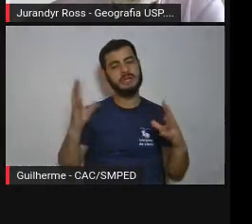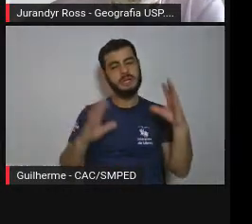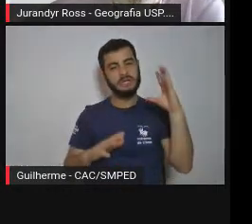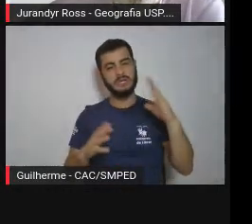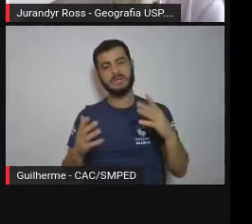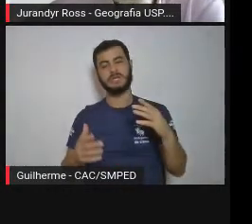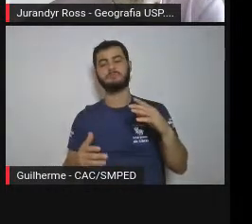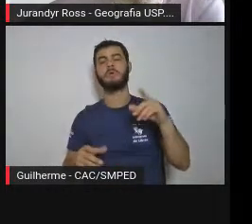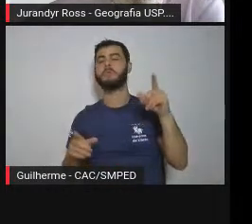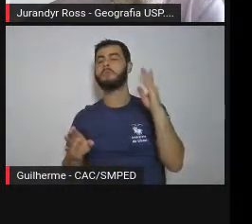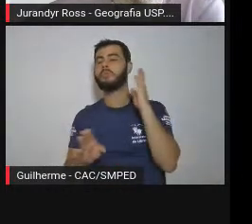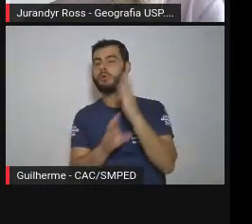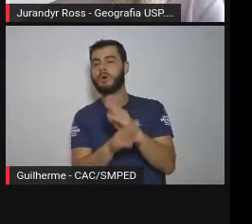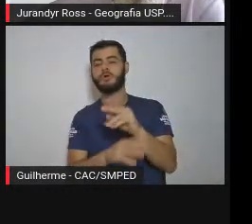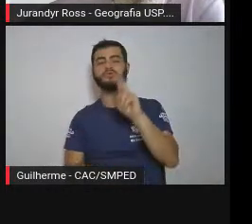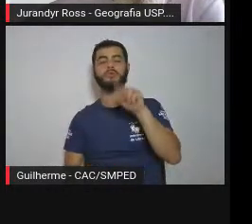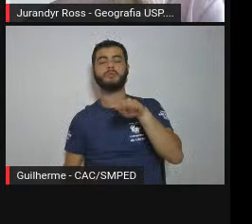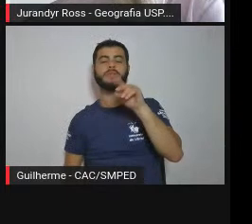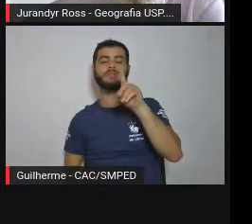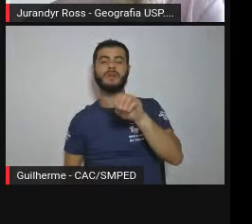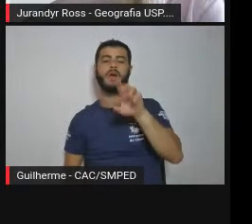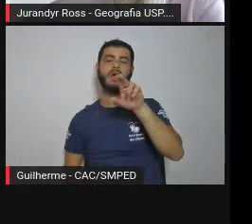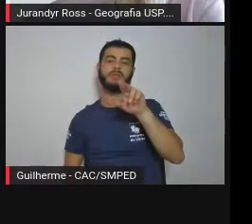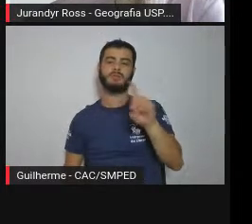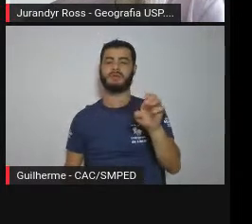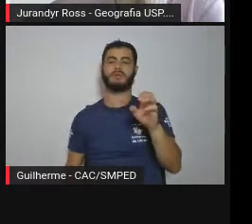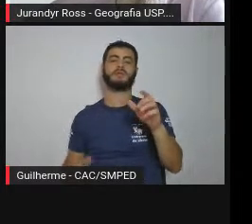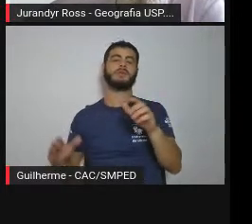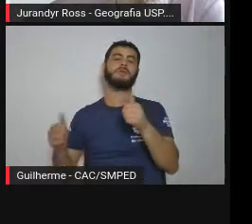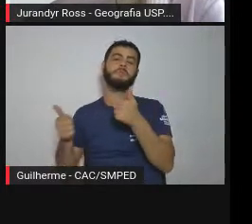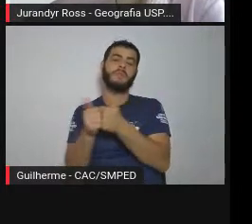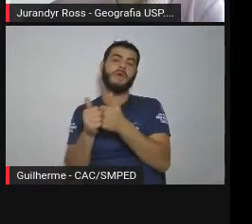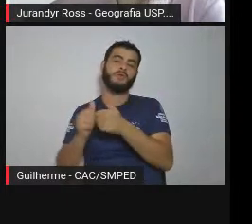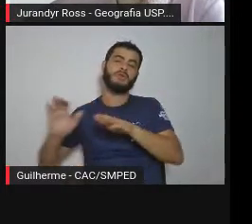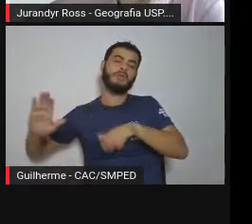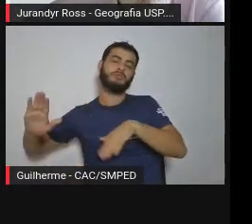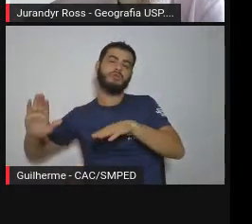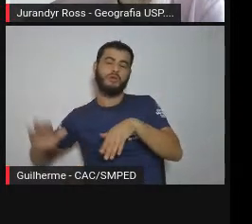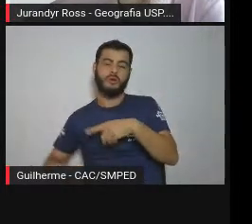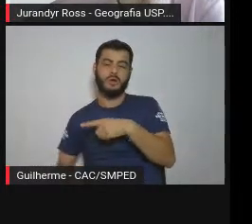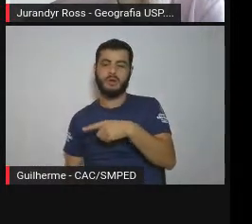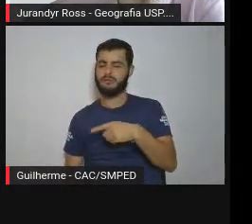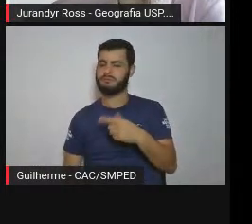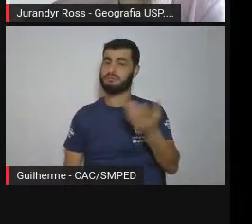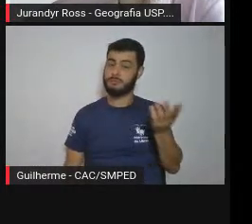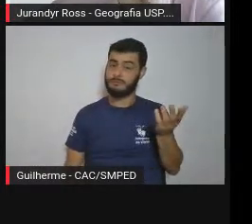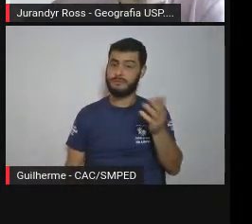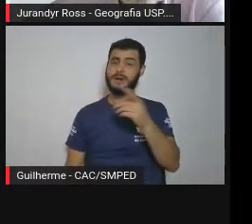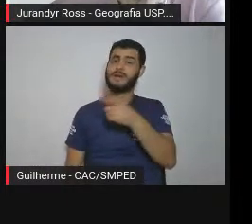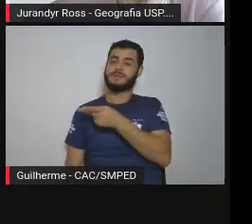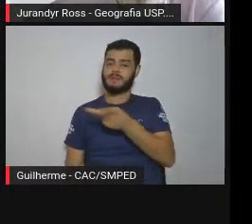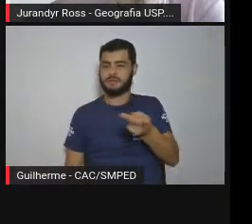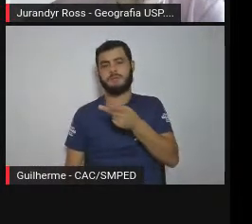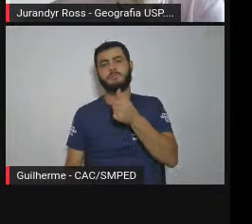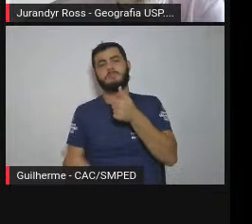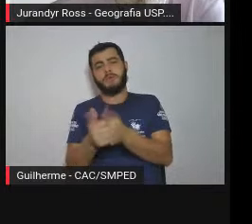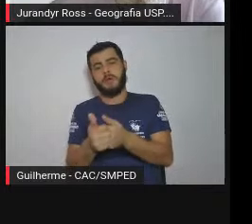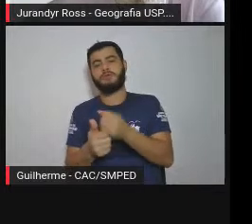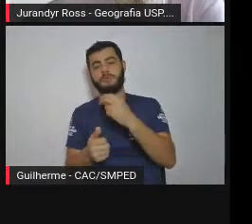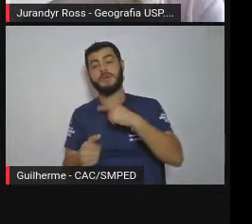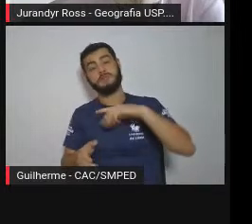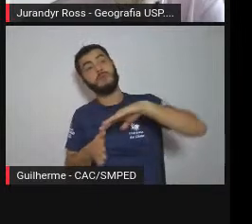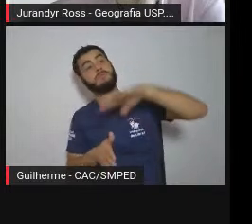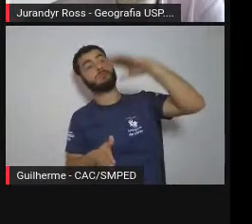do litoral. O litoral está aqui, não é? E há, de fato, uma penetração das